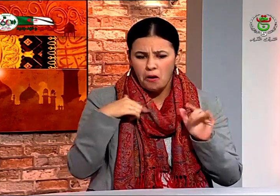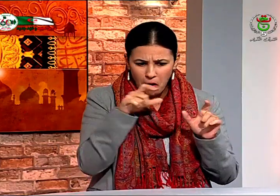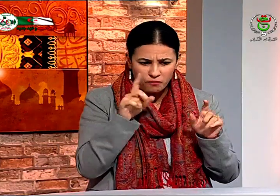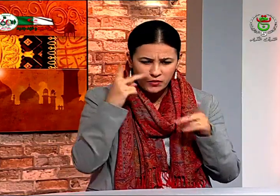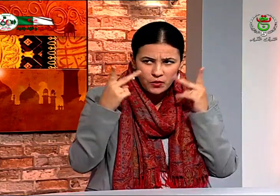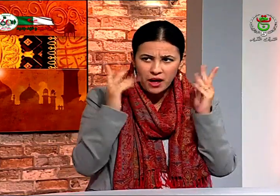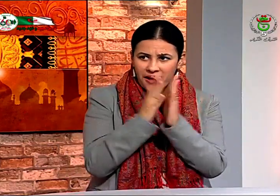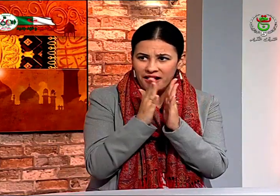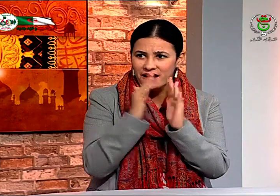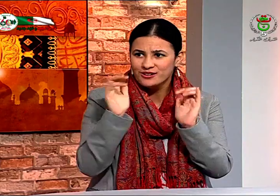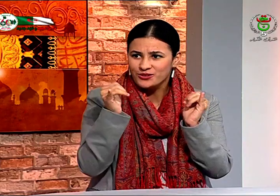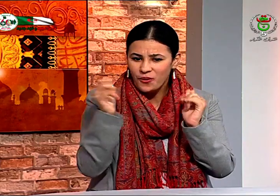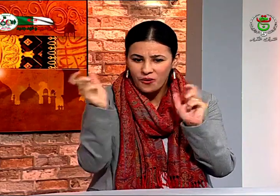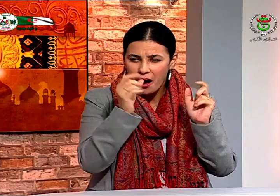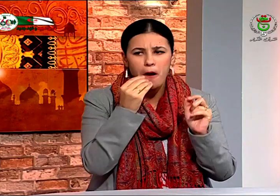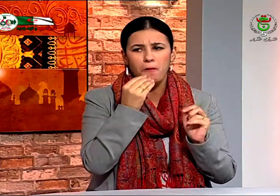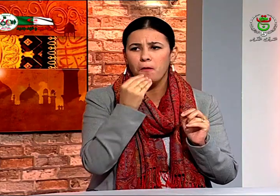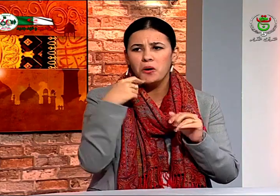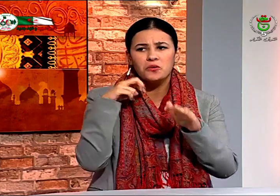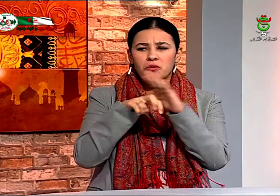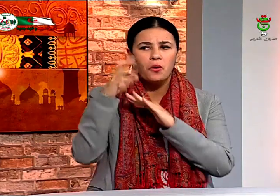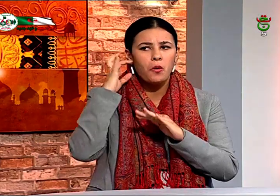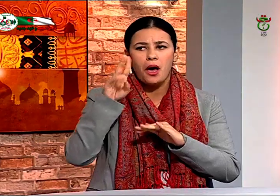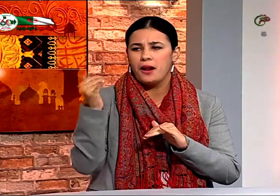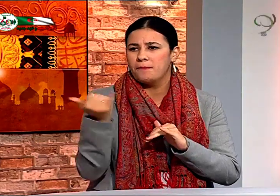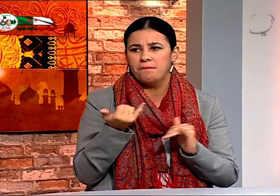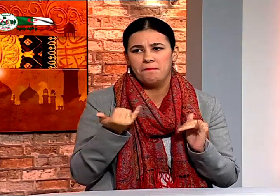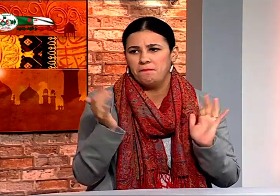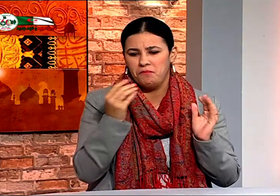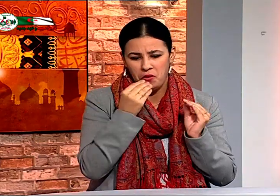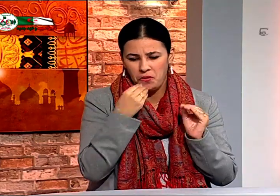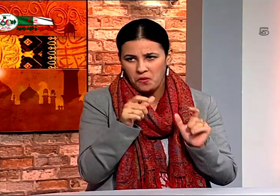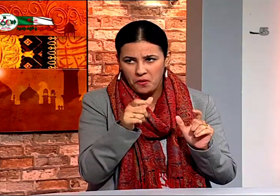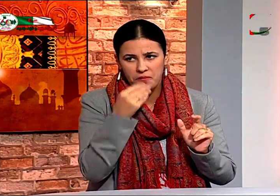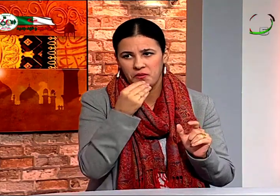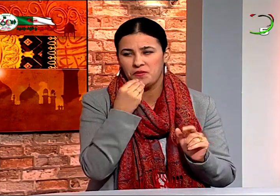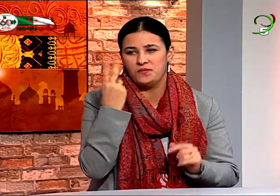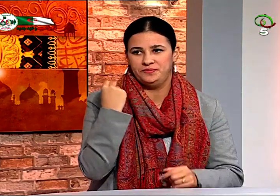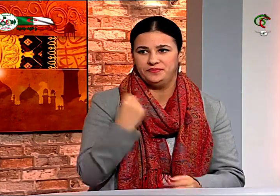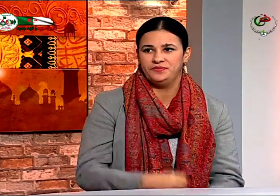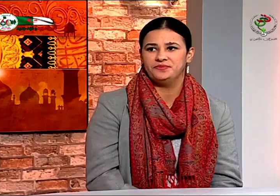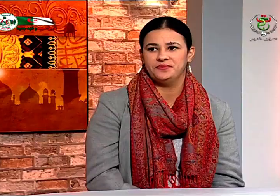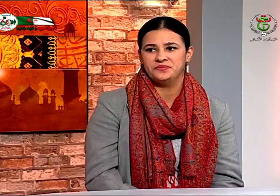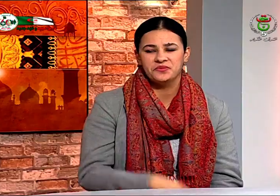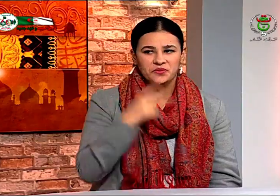لحالته كي يروا إذا كان لديه إعاقة وراتية أم لا نعم